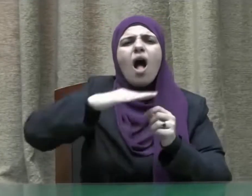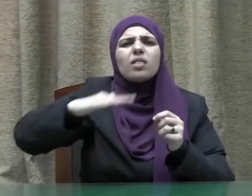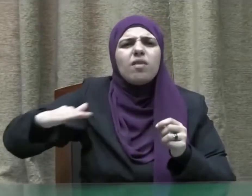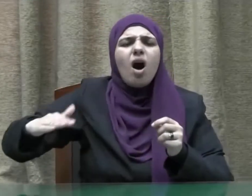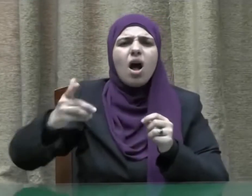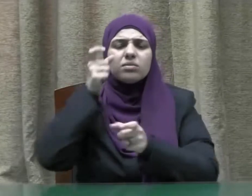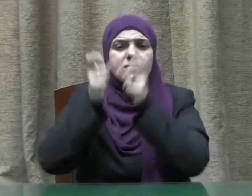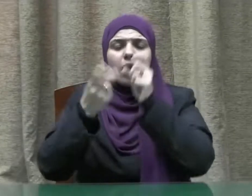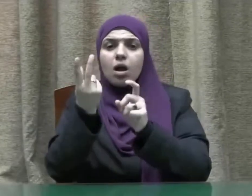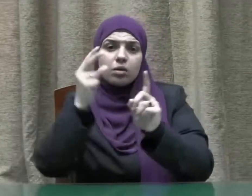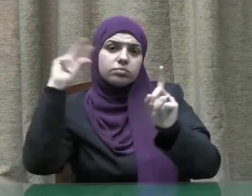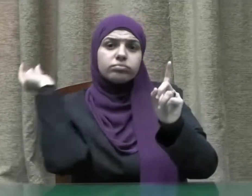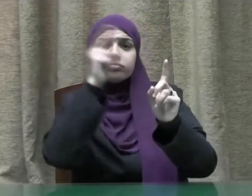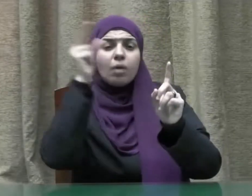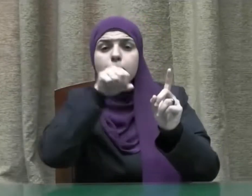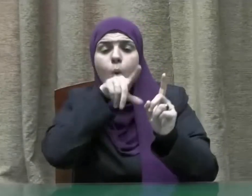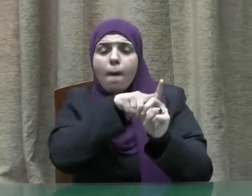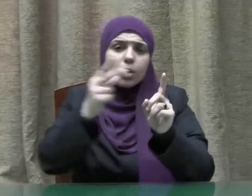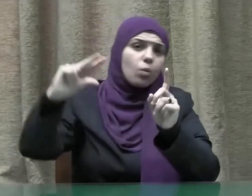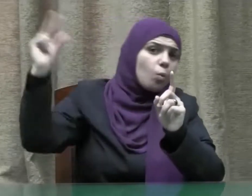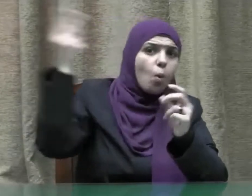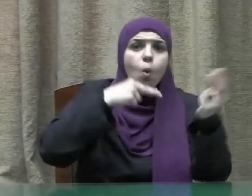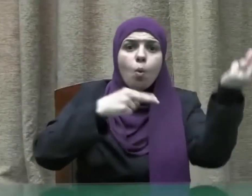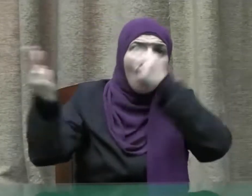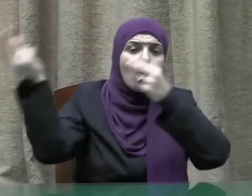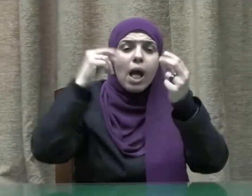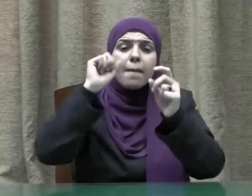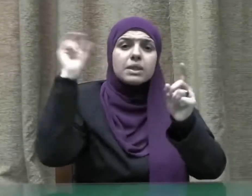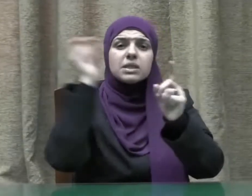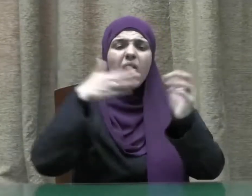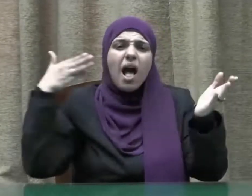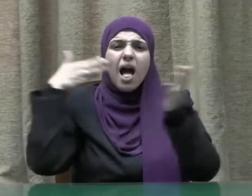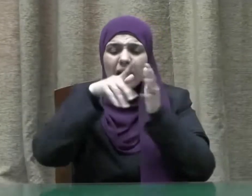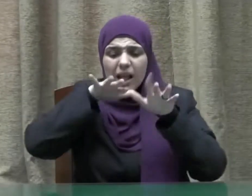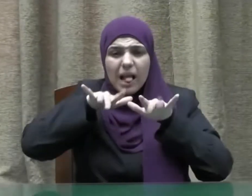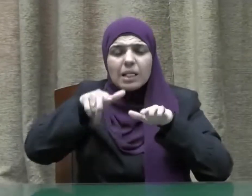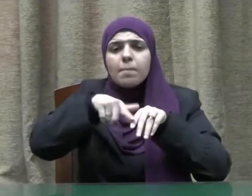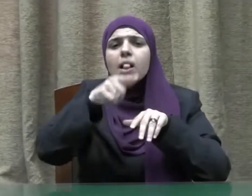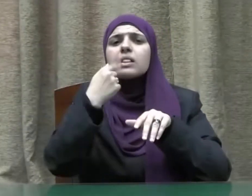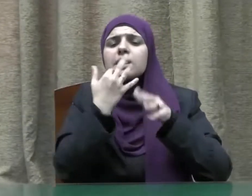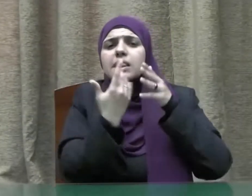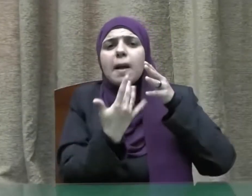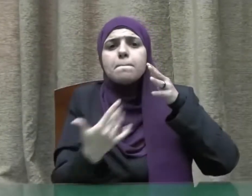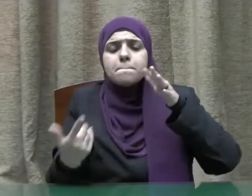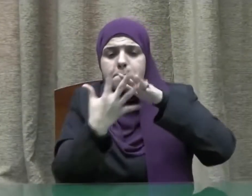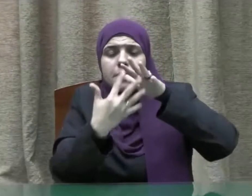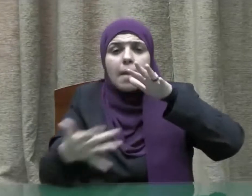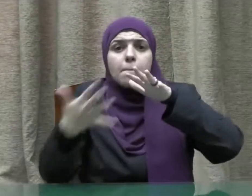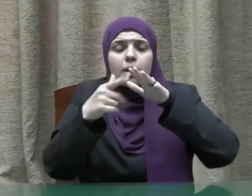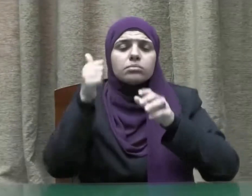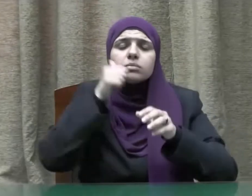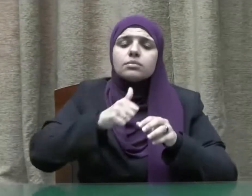وصبيانهم يرمونه بالحجارة حتى سال الدم من قدميه الشريفتين